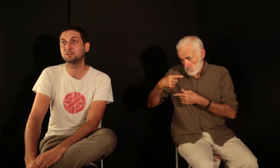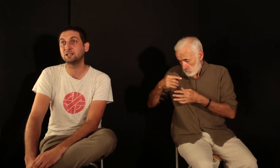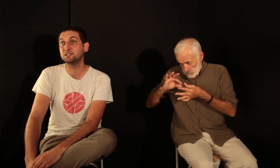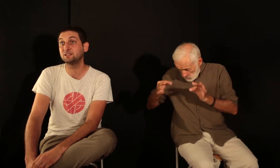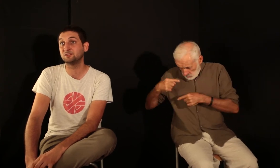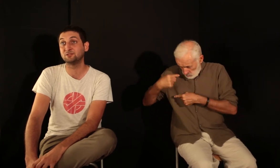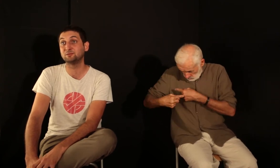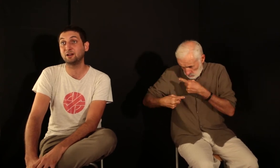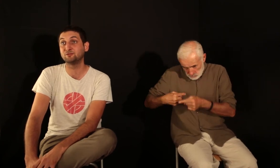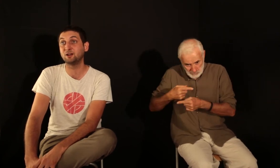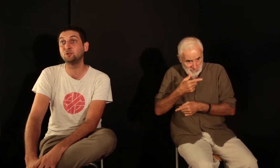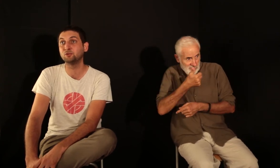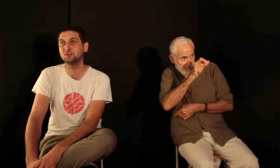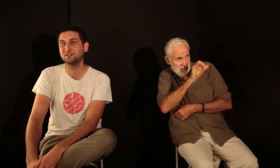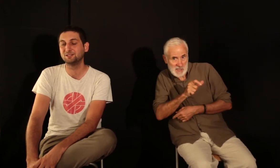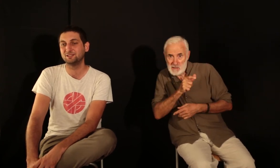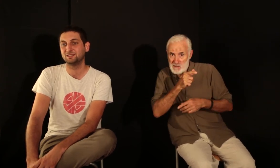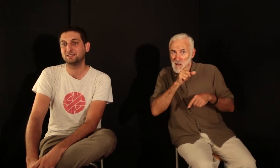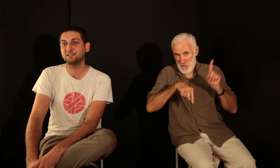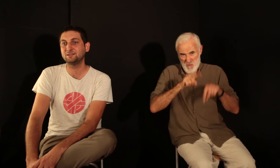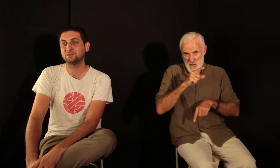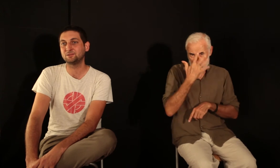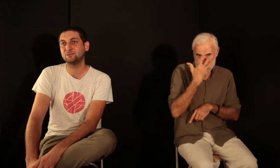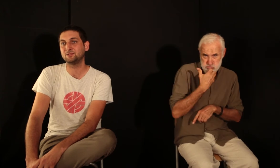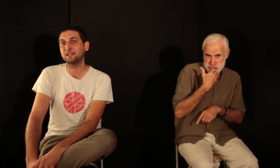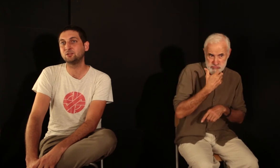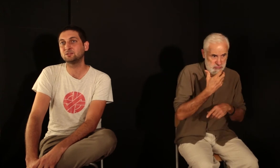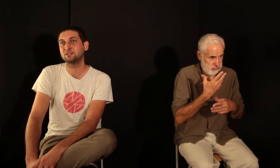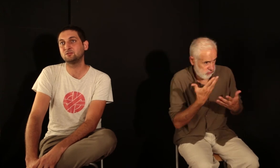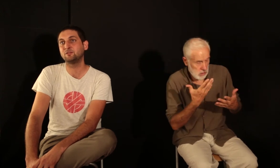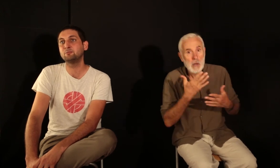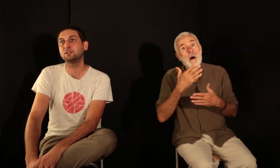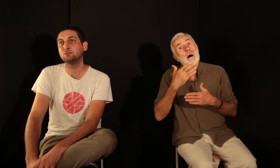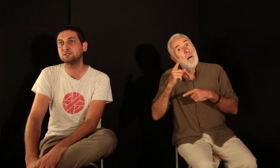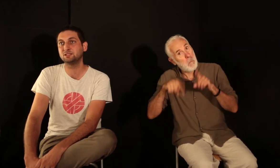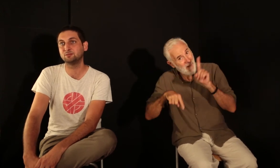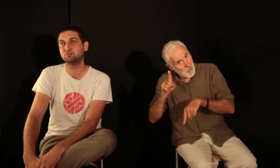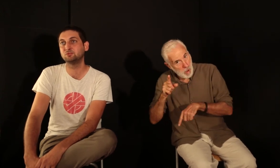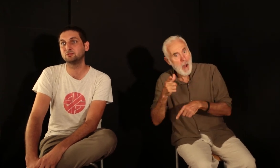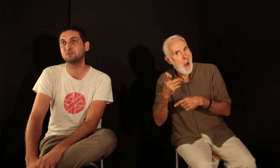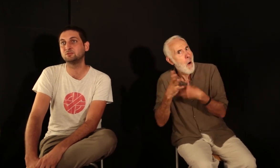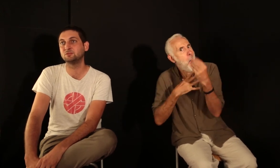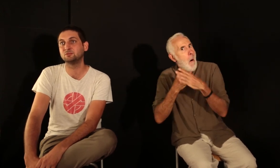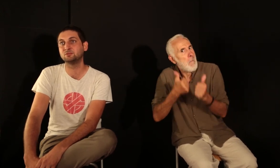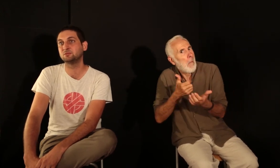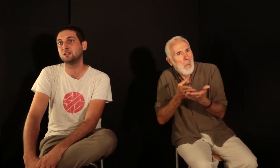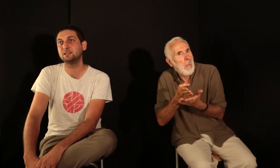tragiques, parfois heureux, et là-dedans, c'est une vraie boîte à outils pour les